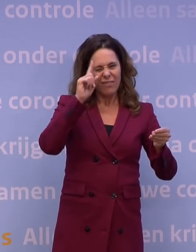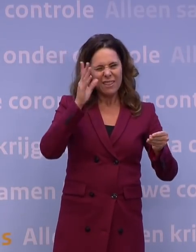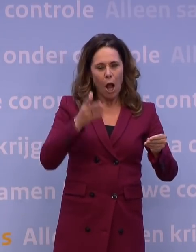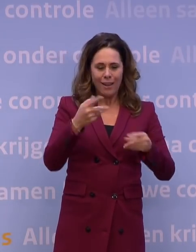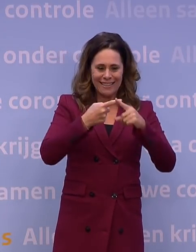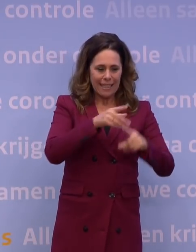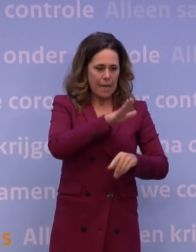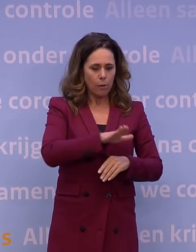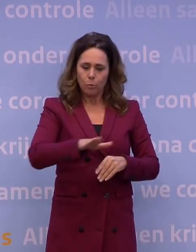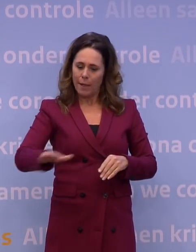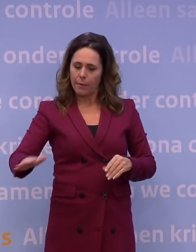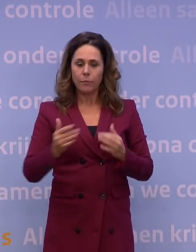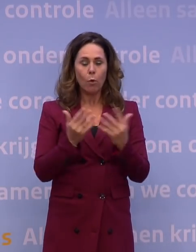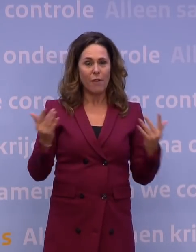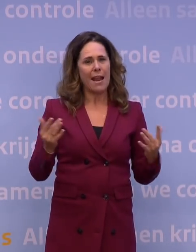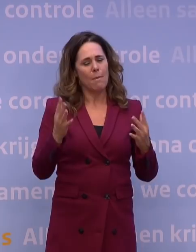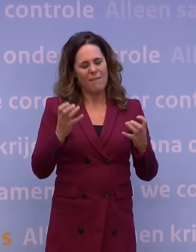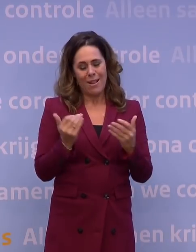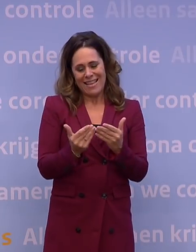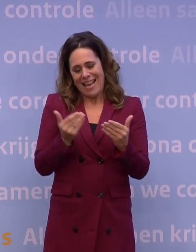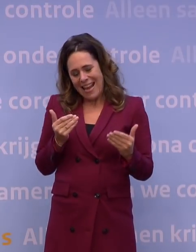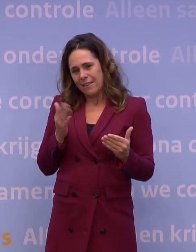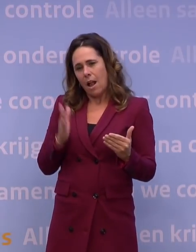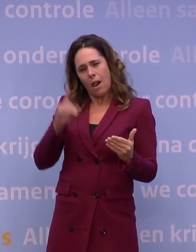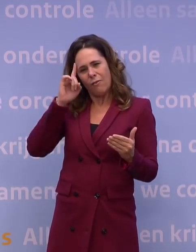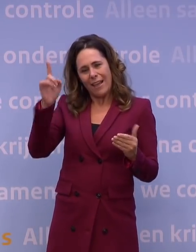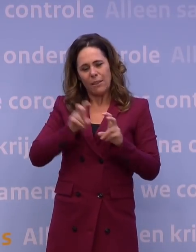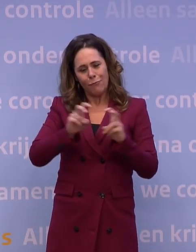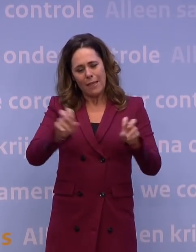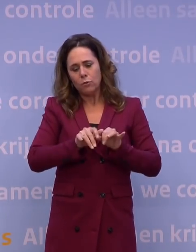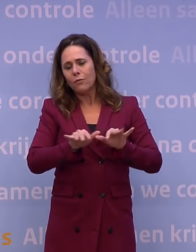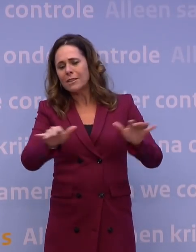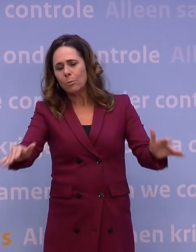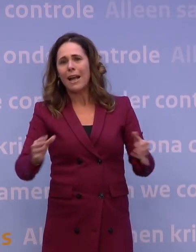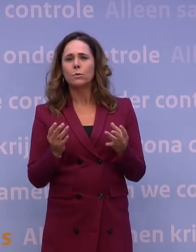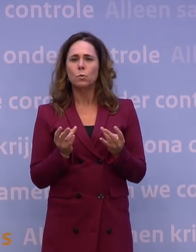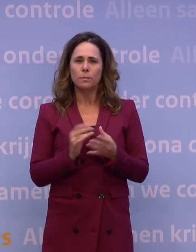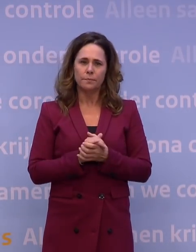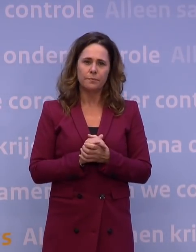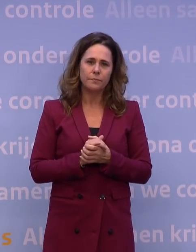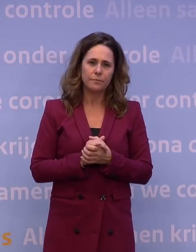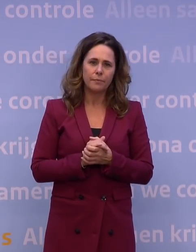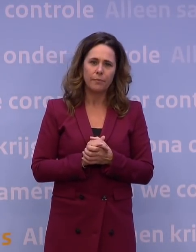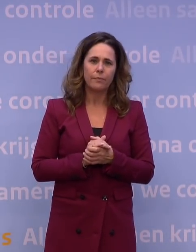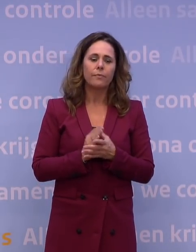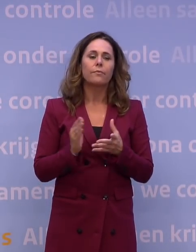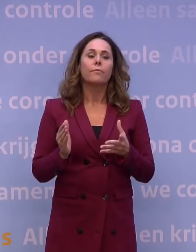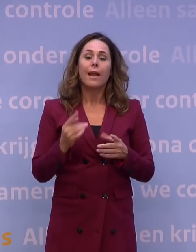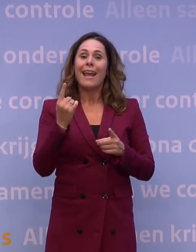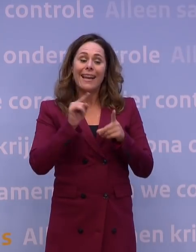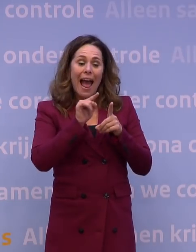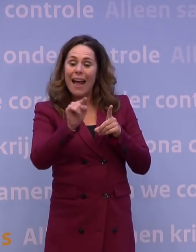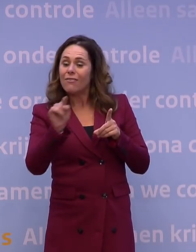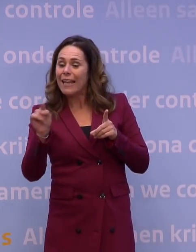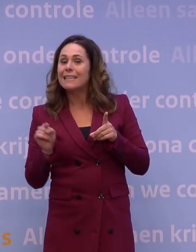wilden we eigenlijk vroeger en eerder zicht hebben op de verspreiding van dat virus. En een van de indicatoren die ons